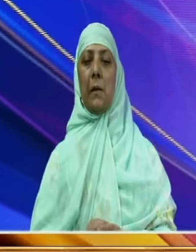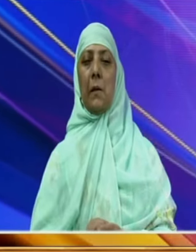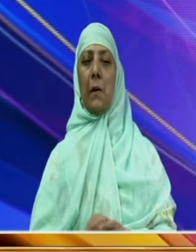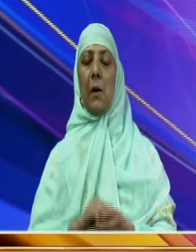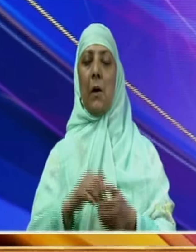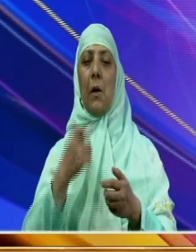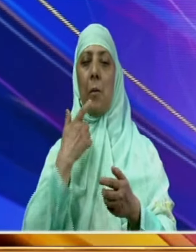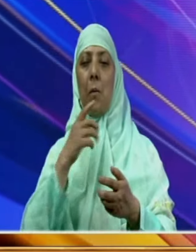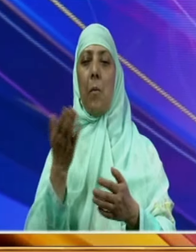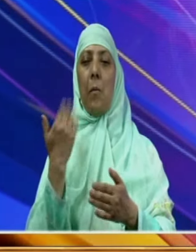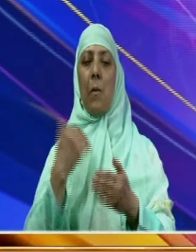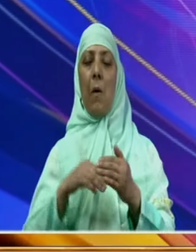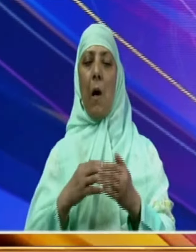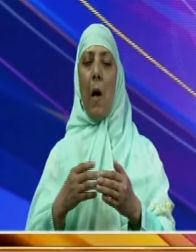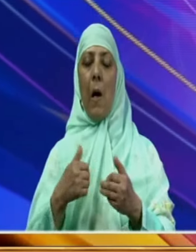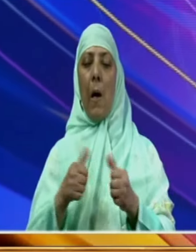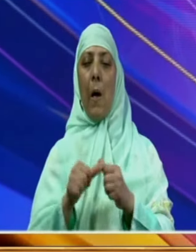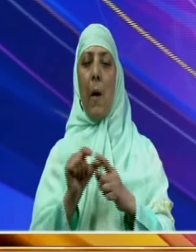درخواستیں بھی شامل ہیں